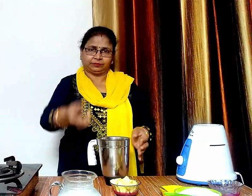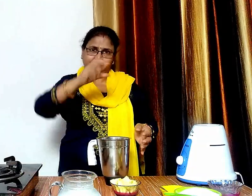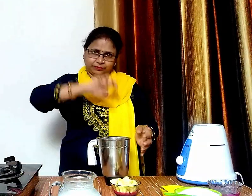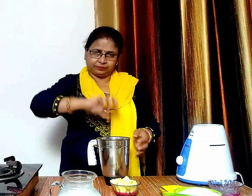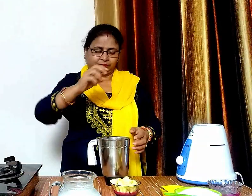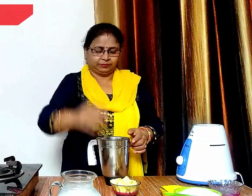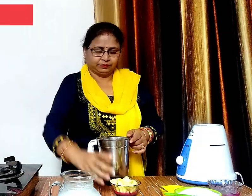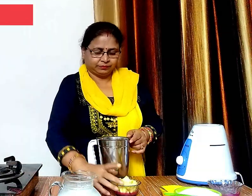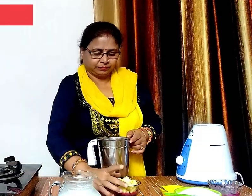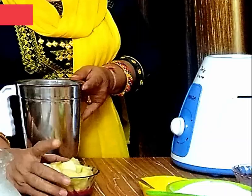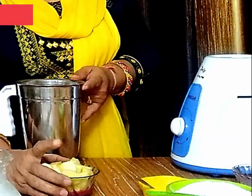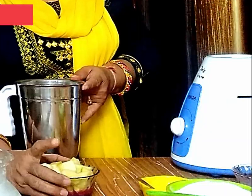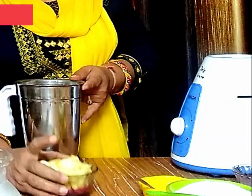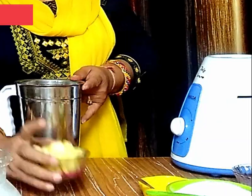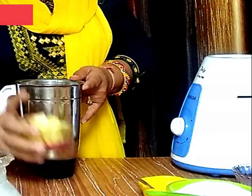लेंगे और उसमें कटे हुए सेब